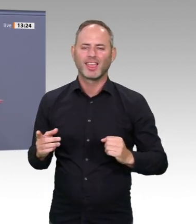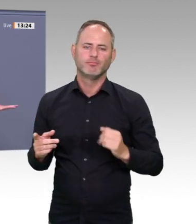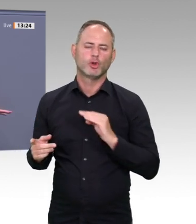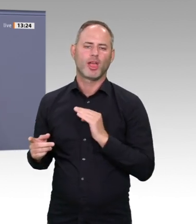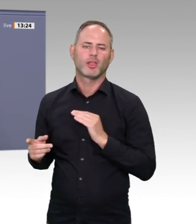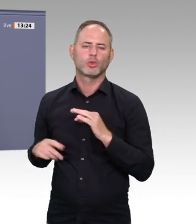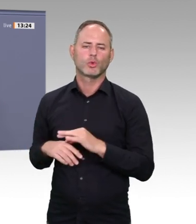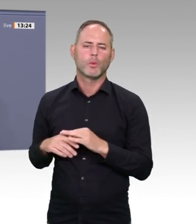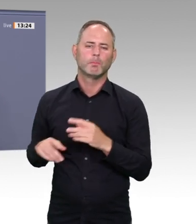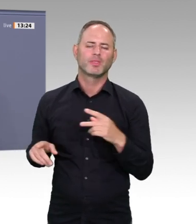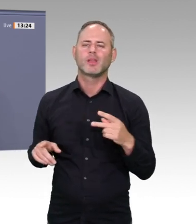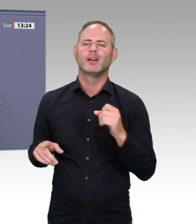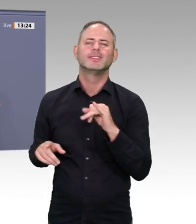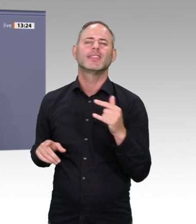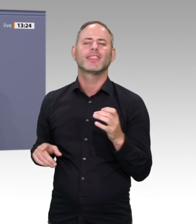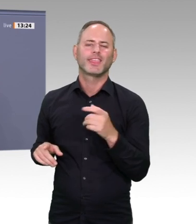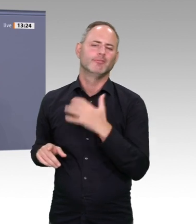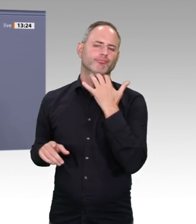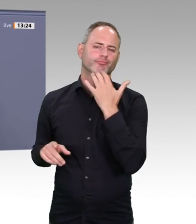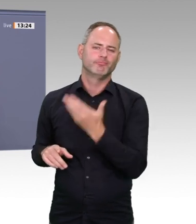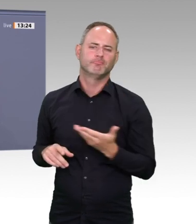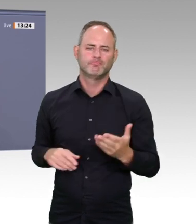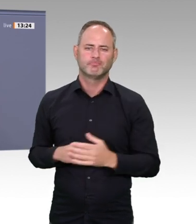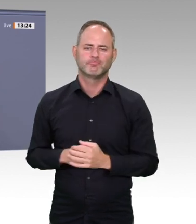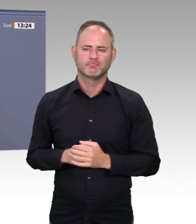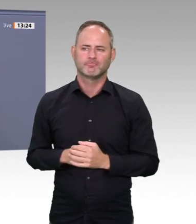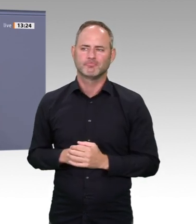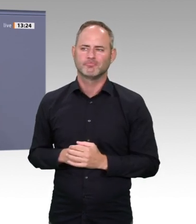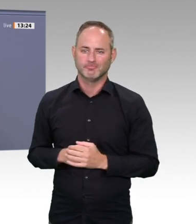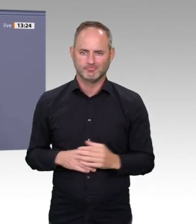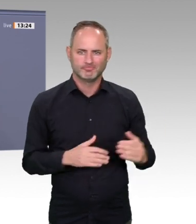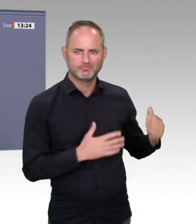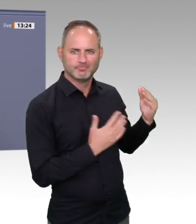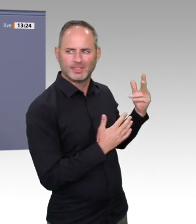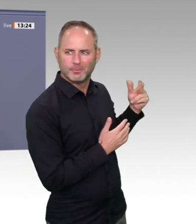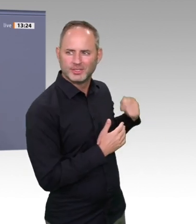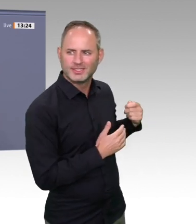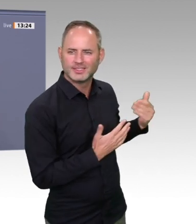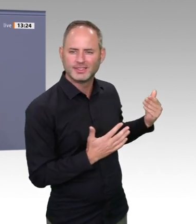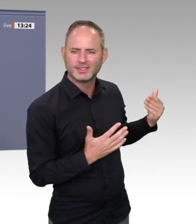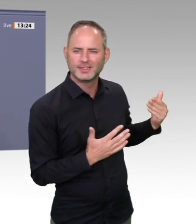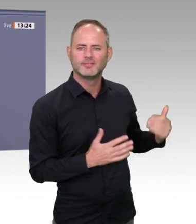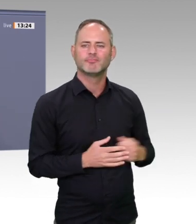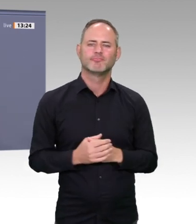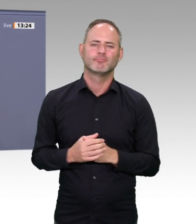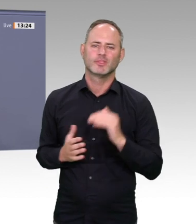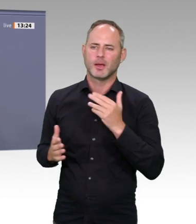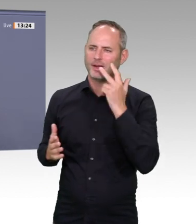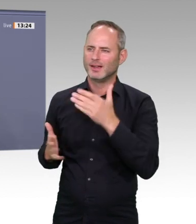alle Politikfelder Nachhaltigkeit diskutieren. Diese Debatte schulden wir insbesondere den